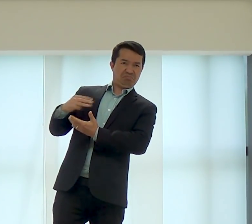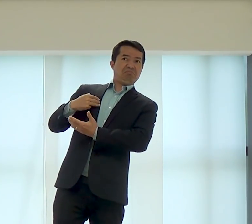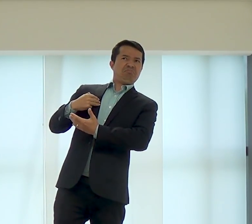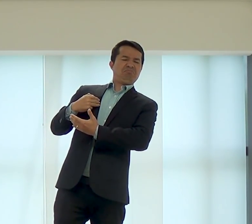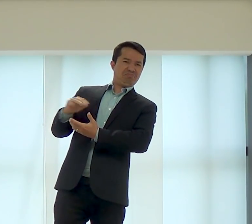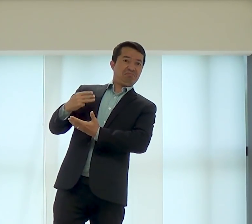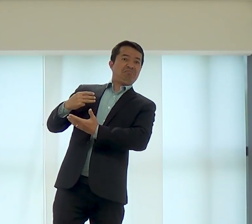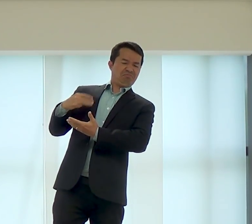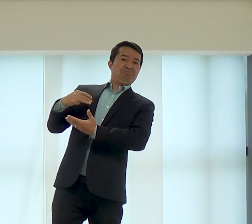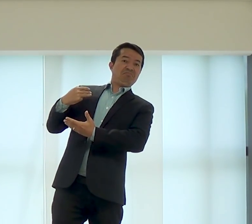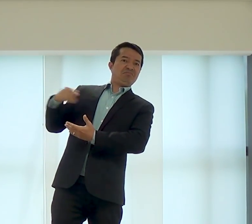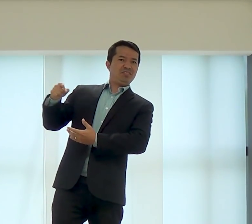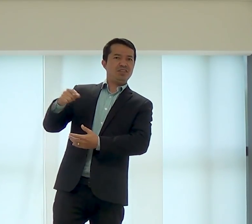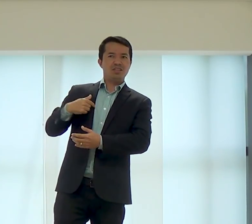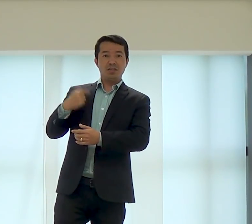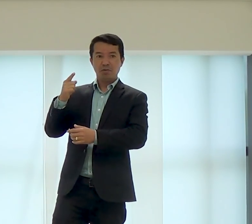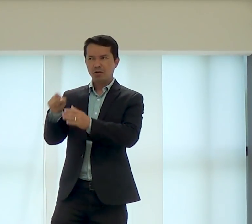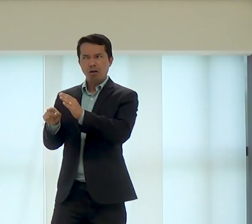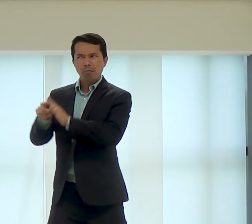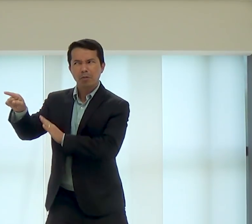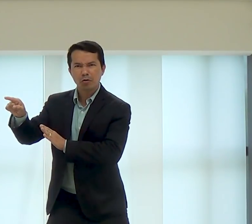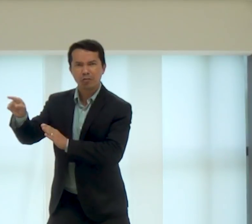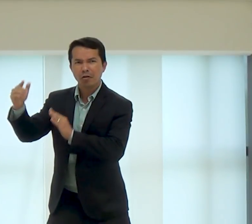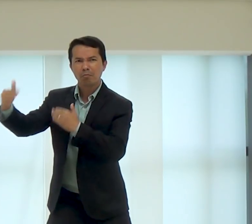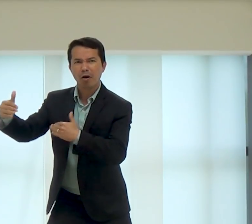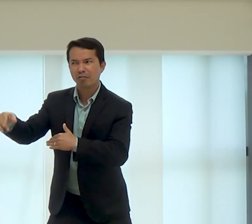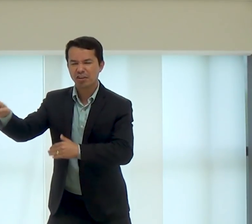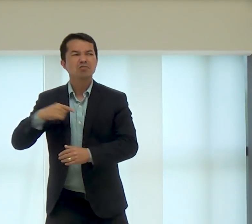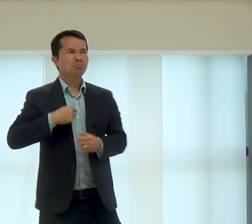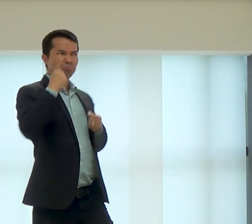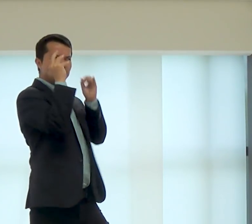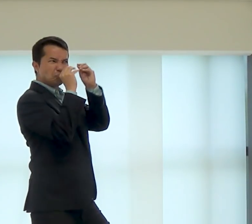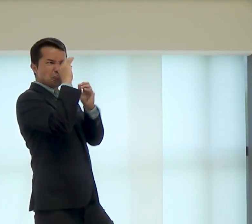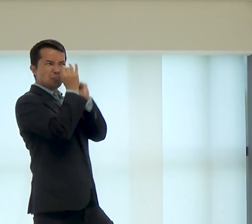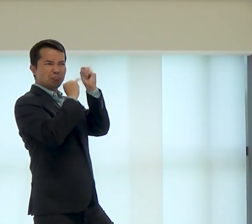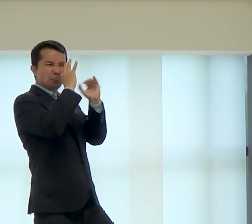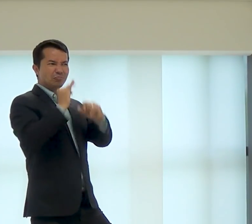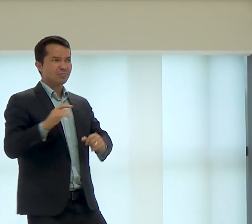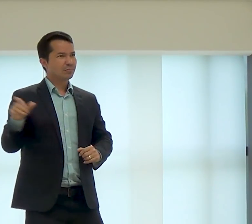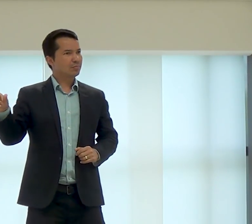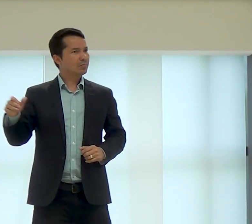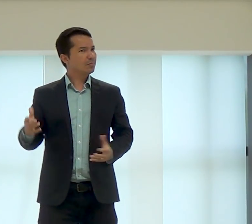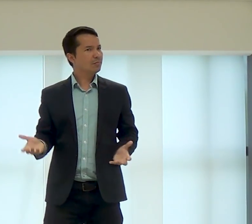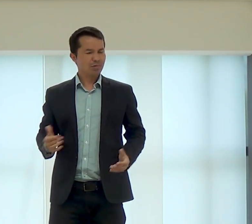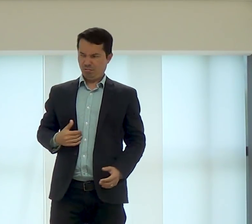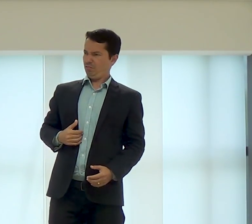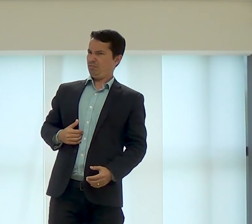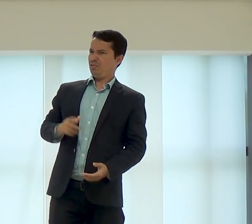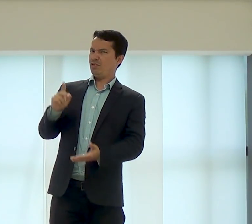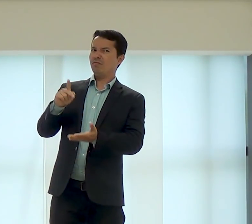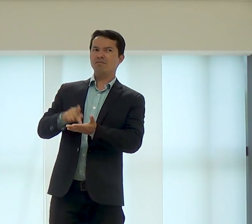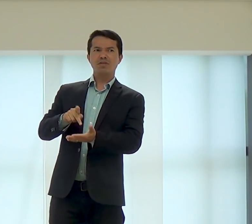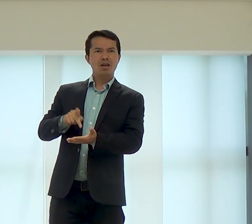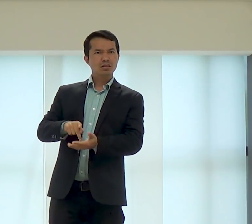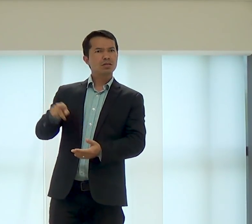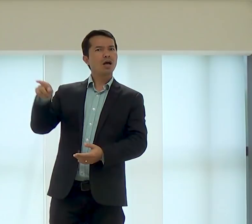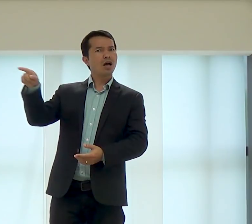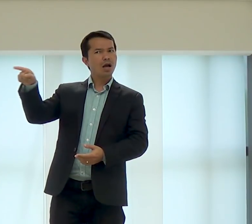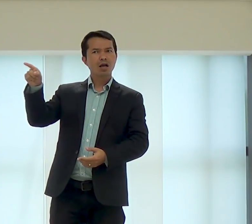os textos, me manda os devocionais, e eu pergunto para ele, faço os testes, em Libras, e ele responde,